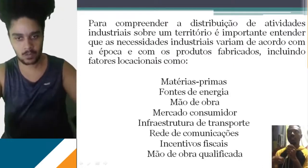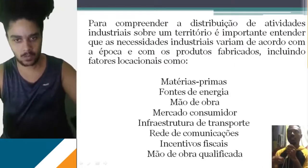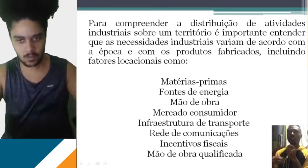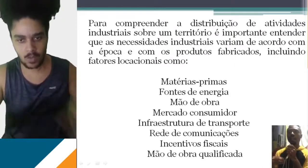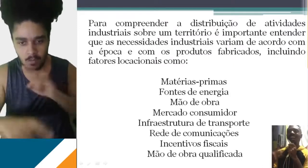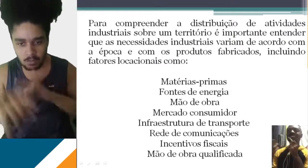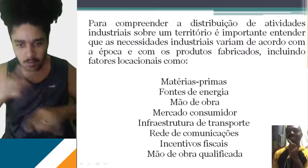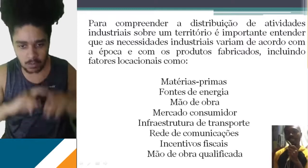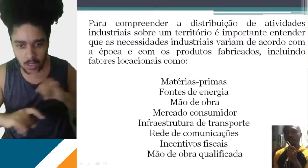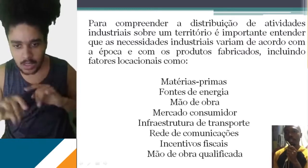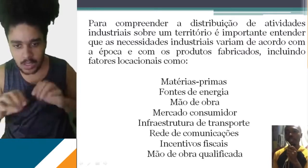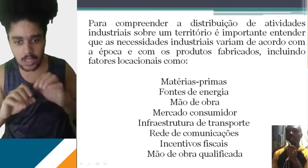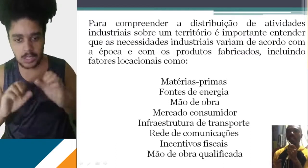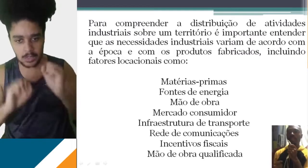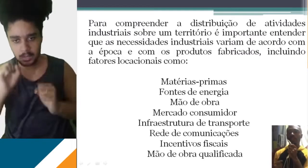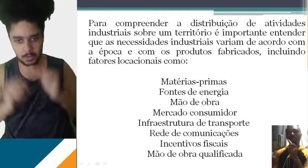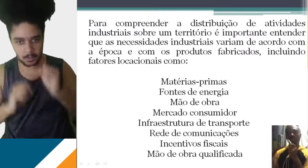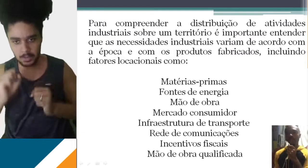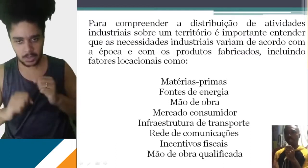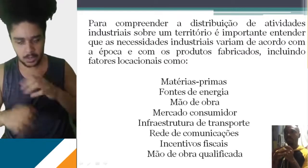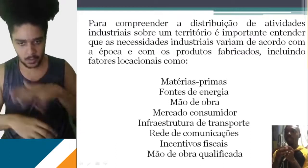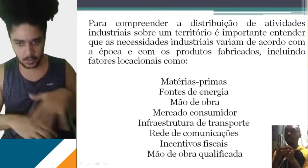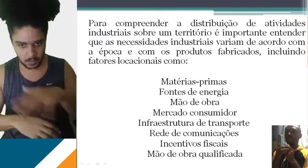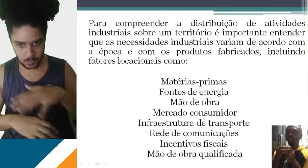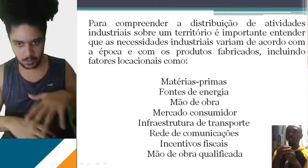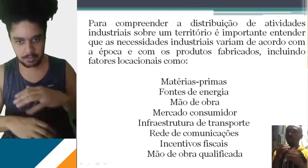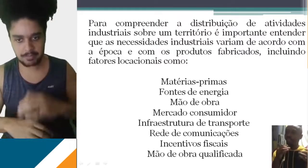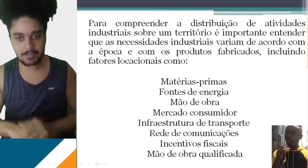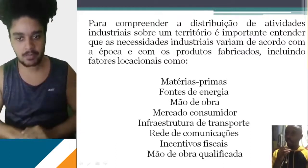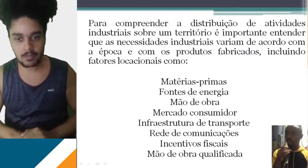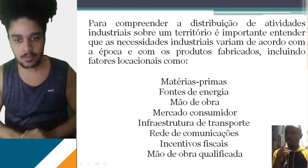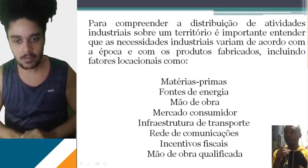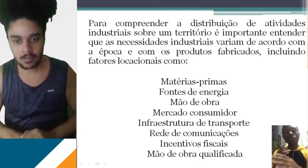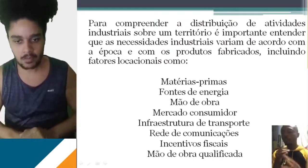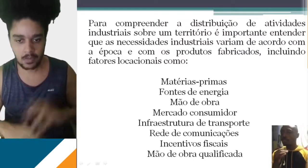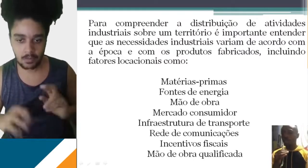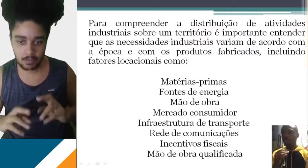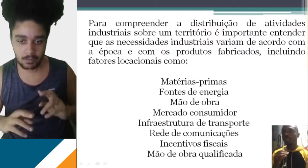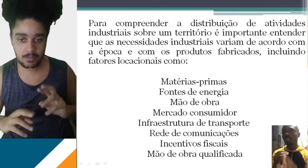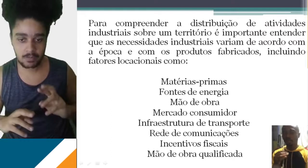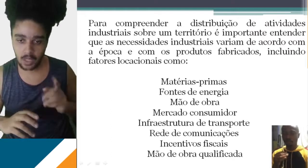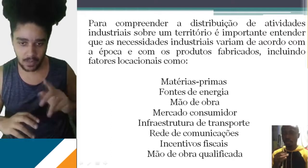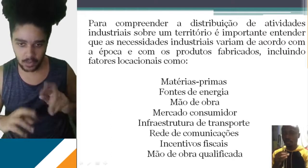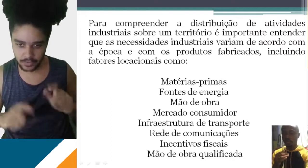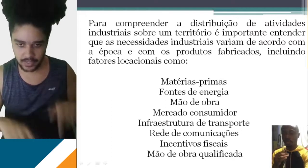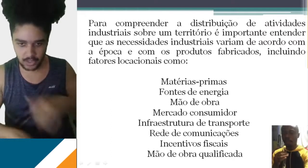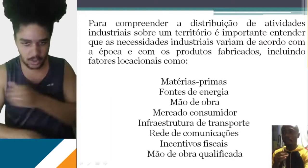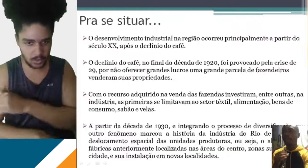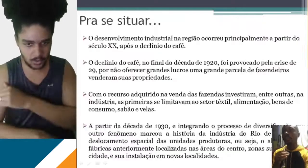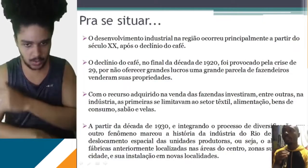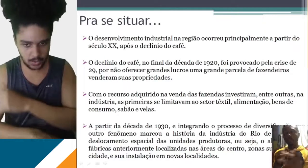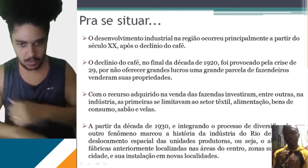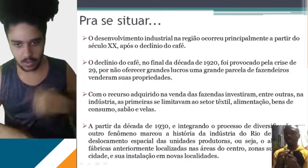fazer, são fatores que vão atrair as empresas para determinados espaços no território. Não foi diferente do Rio de Janeiro, vamos ver.